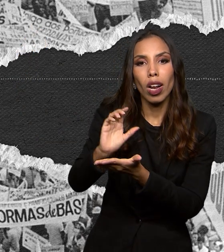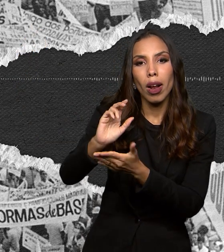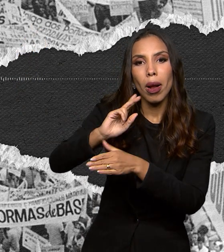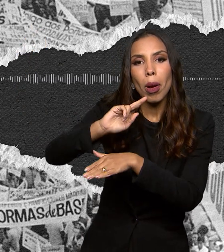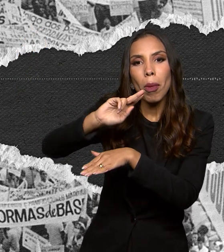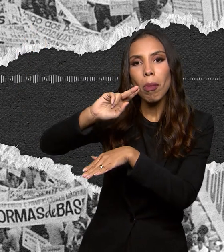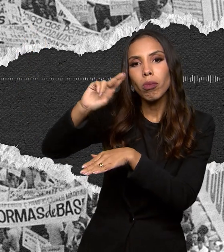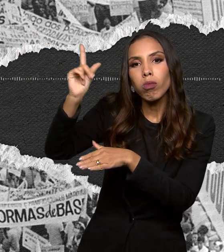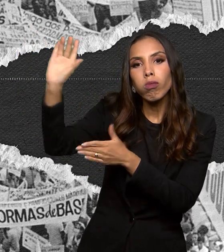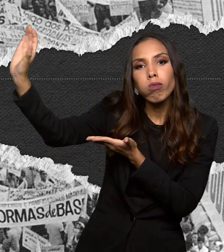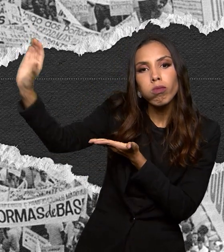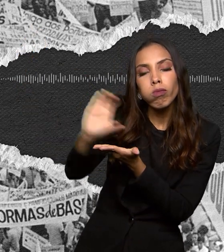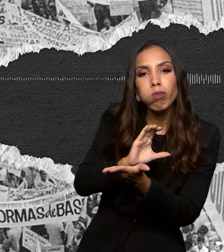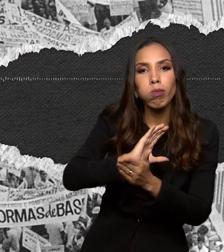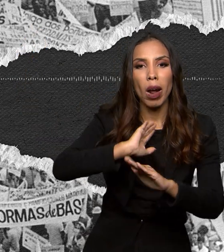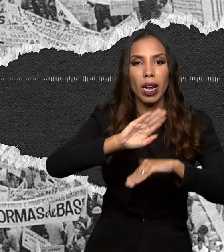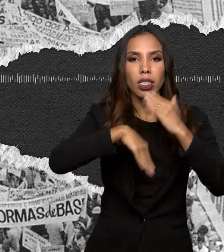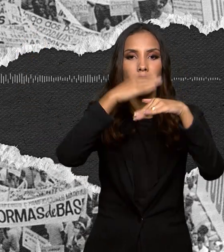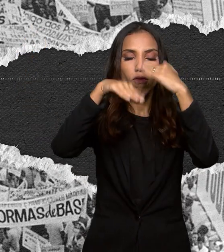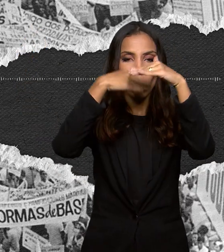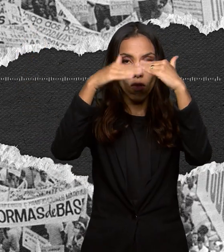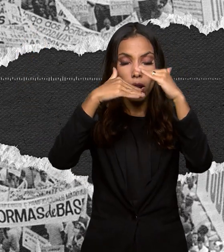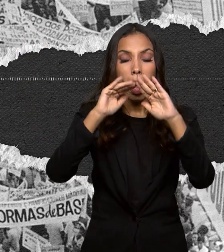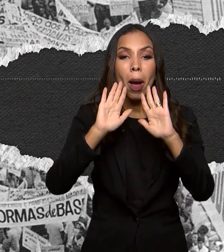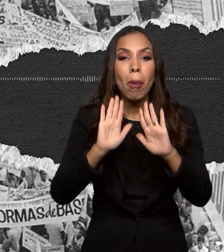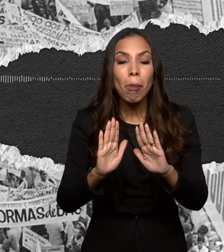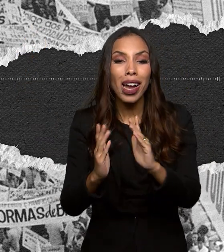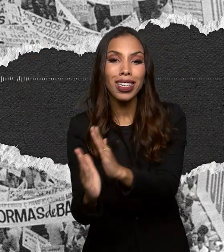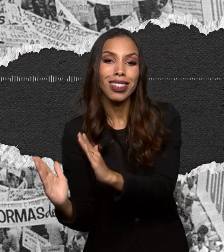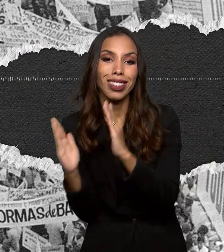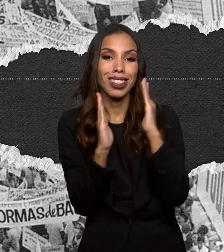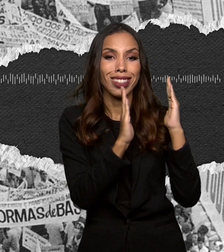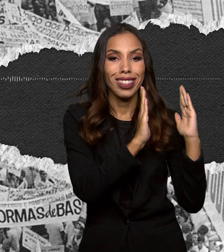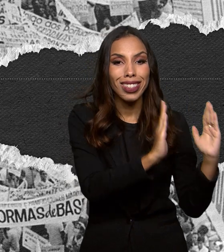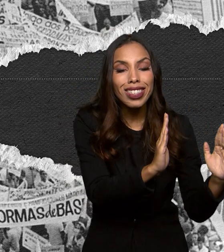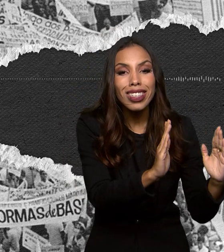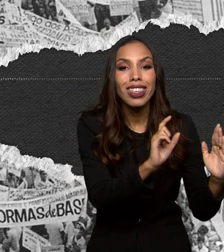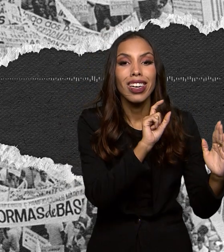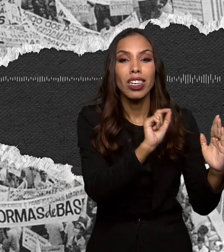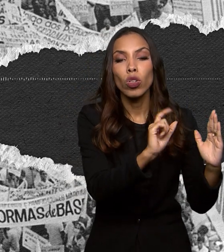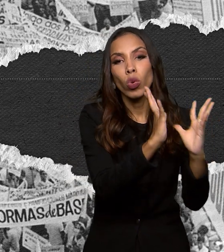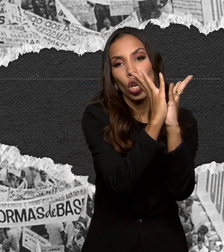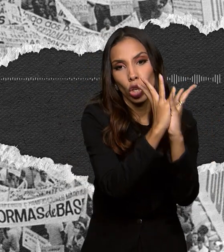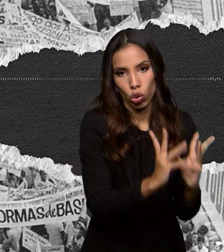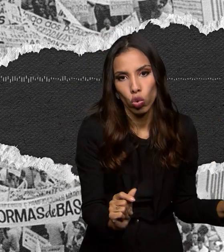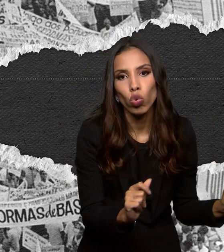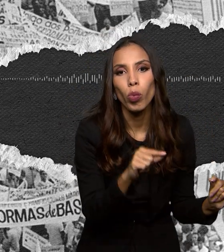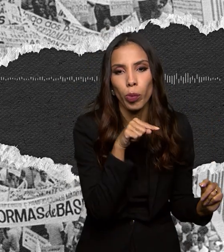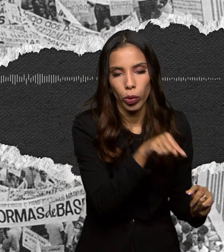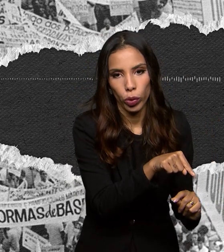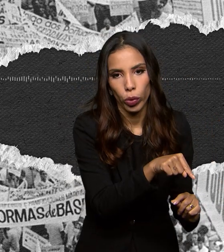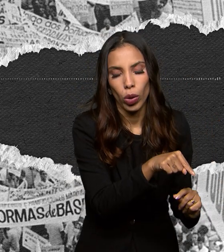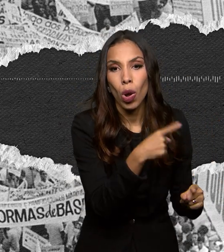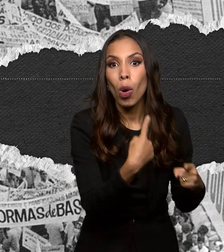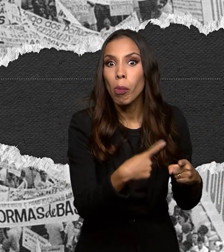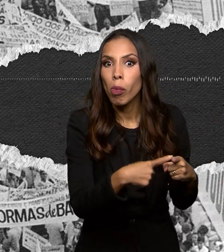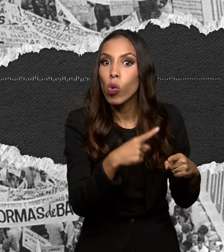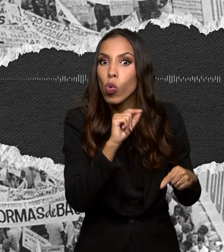desenvolvimento nacional mas havia uma outra ala que ela desapareceu porque ela foi duramente reprimida